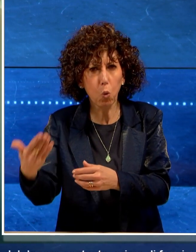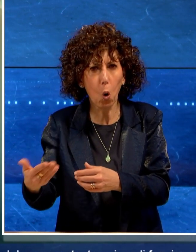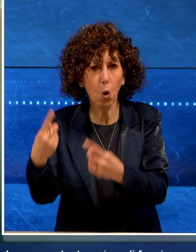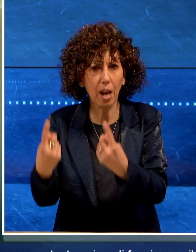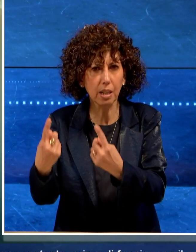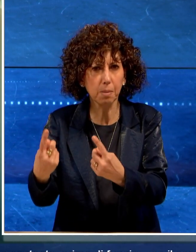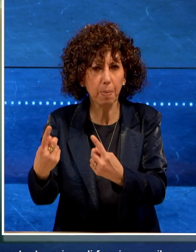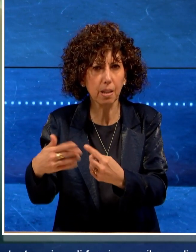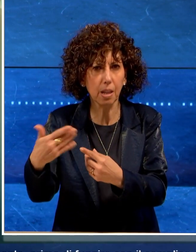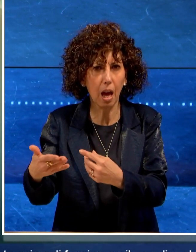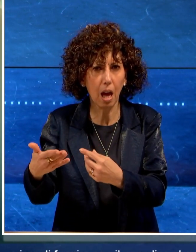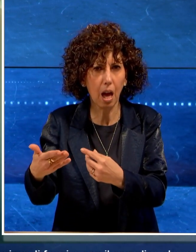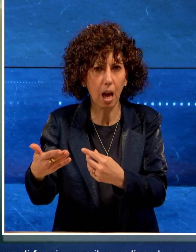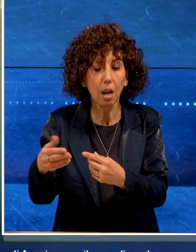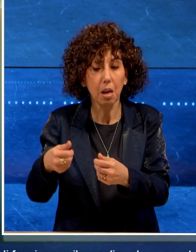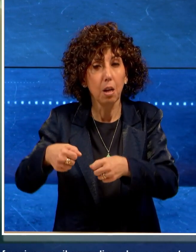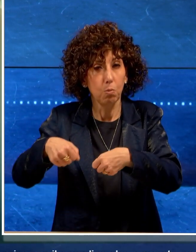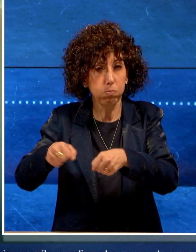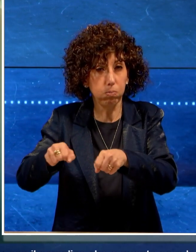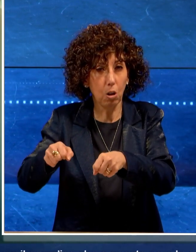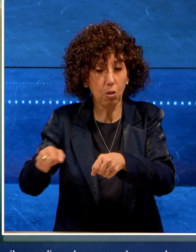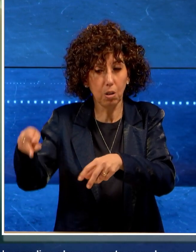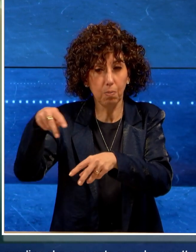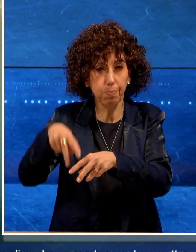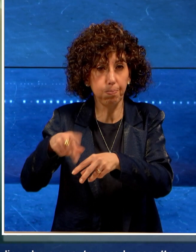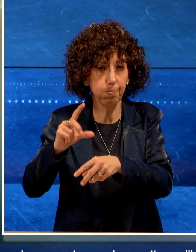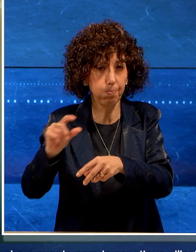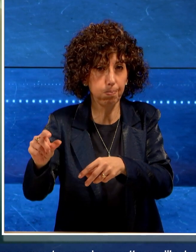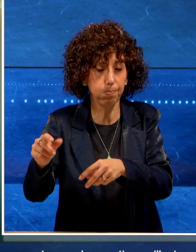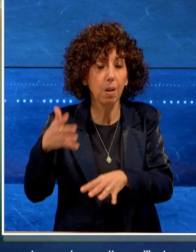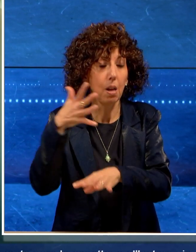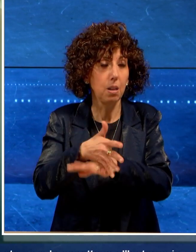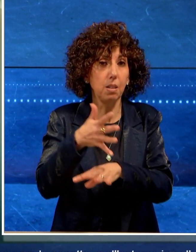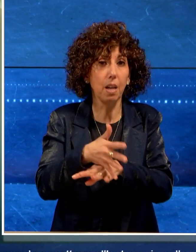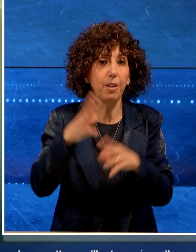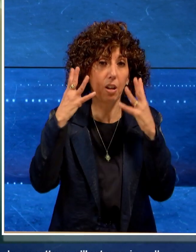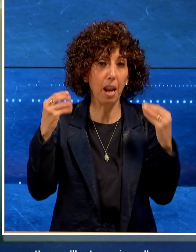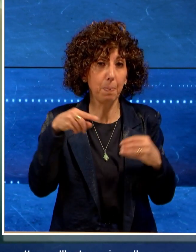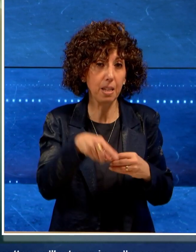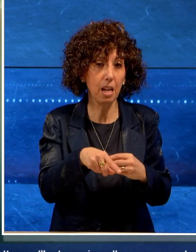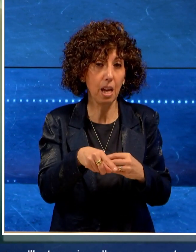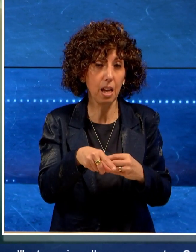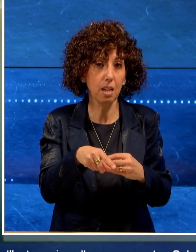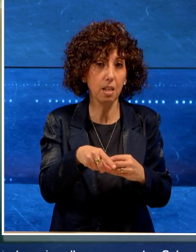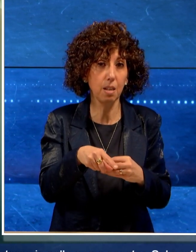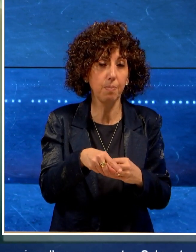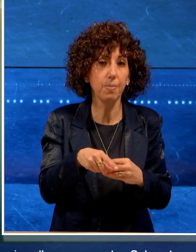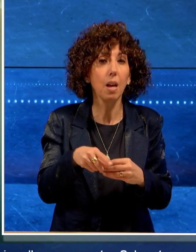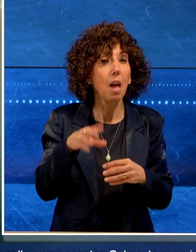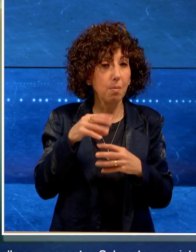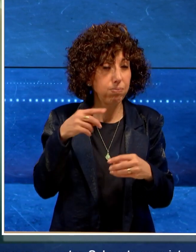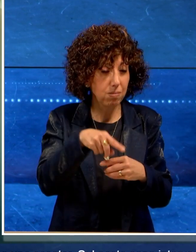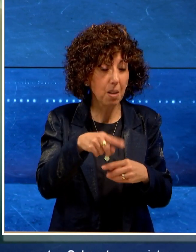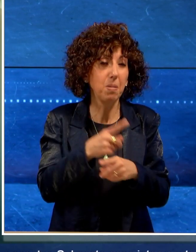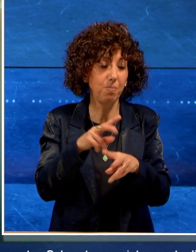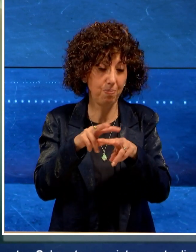aspettava all'esterno a bordo di uno scooter. Sul posto sono intervenuti i carabinieri. I militari